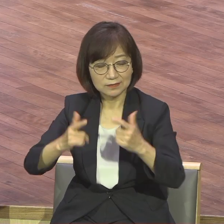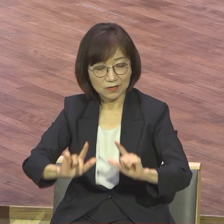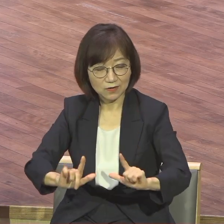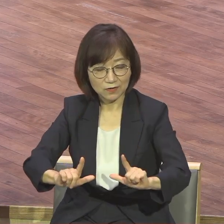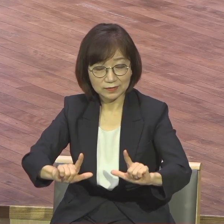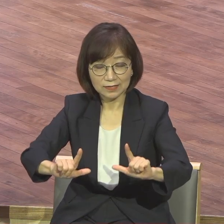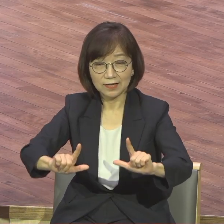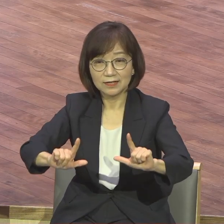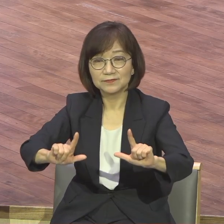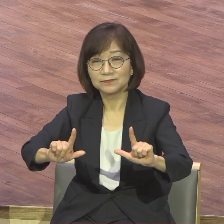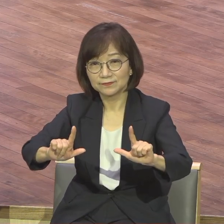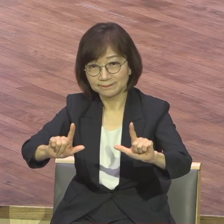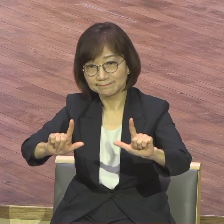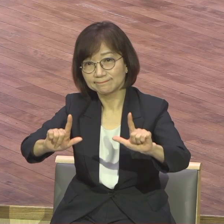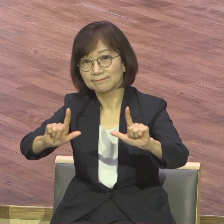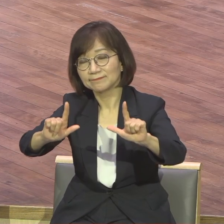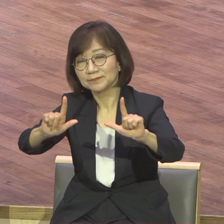원양에다